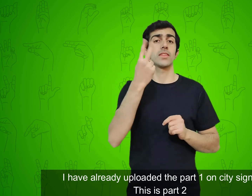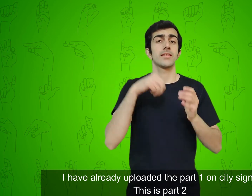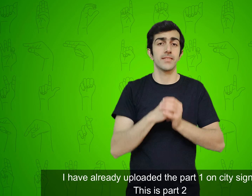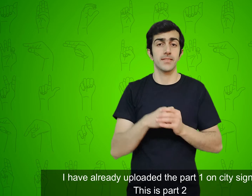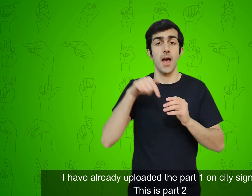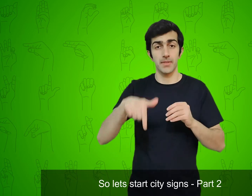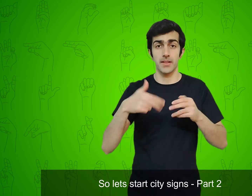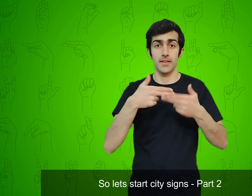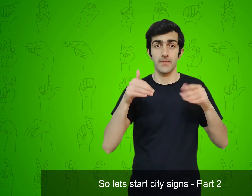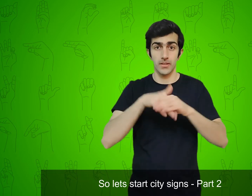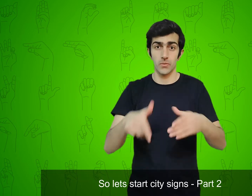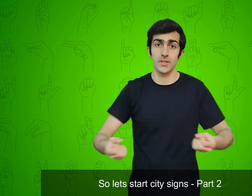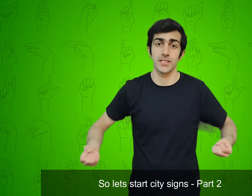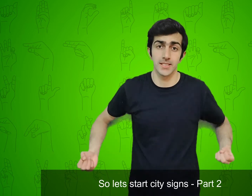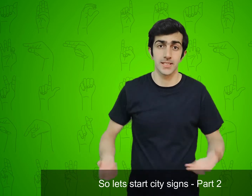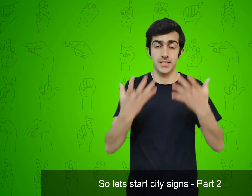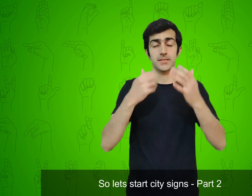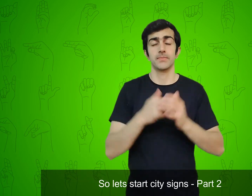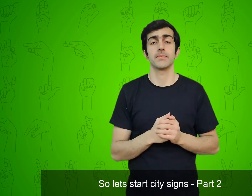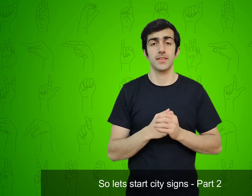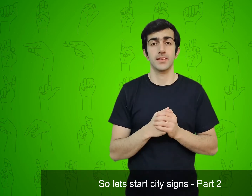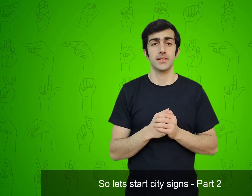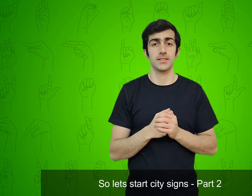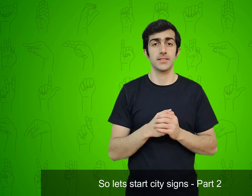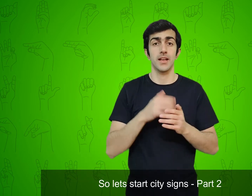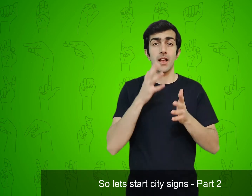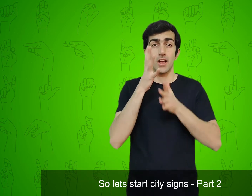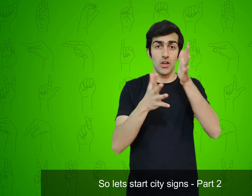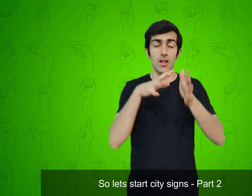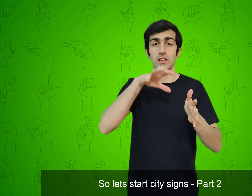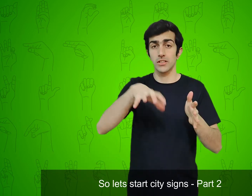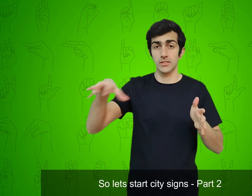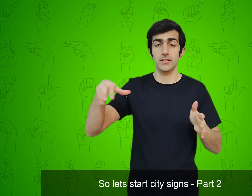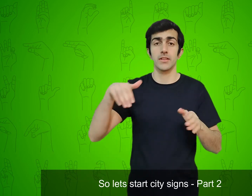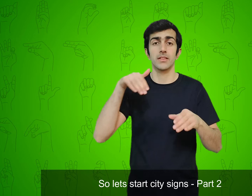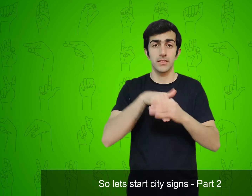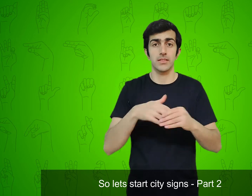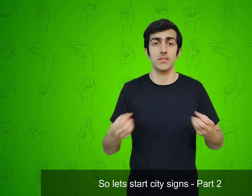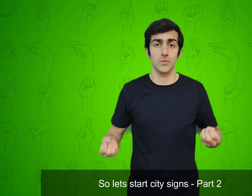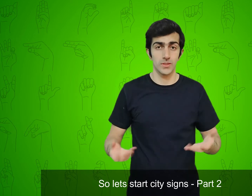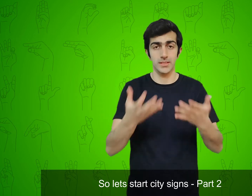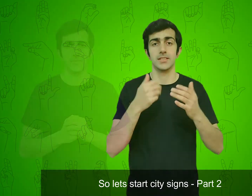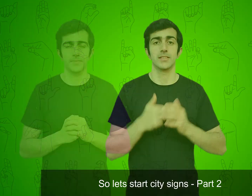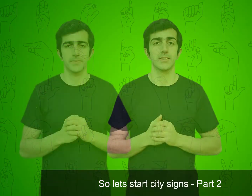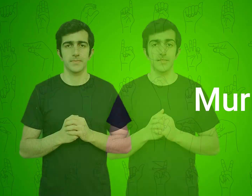ये पार्ट टू है तो आज हम पार्ट टू शुरू करते हैं जिसमें सिटी साइन्स आपको बताए जाएंगे